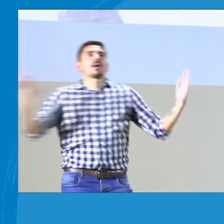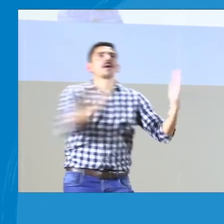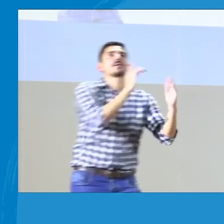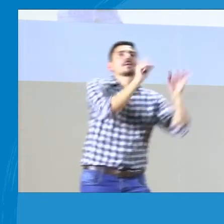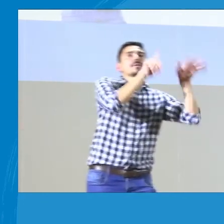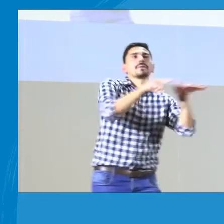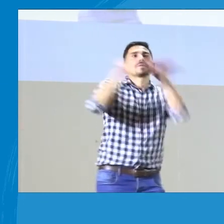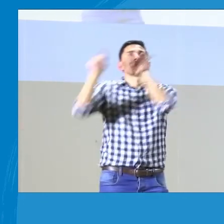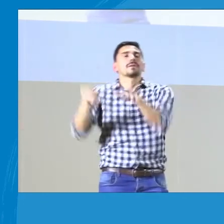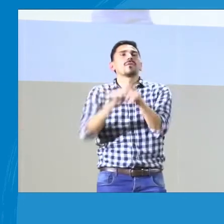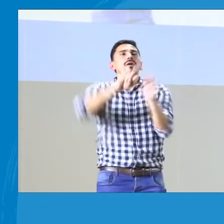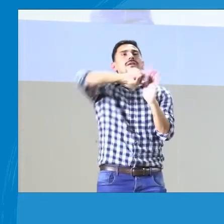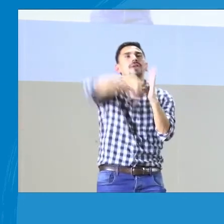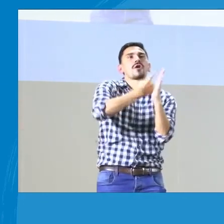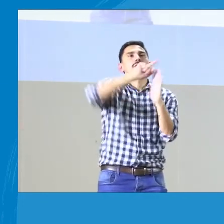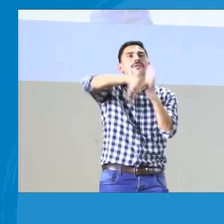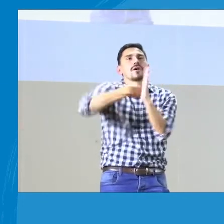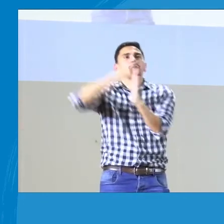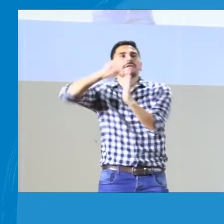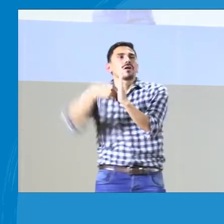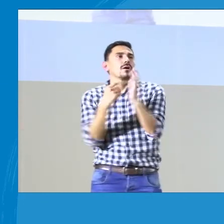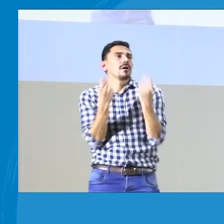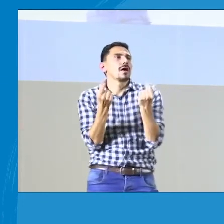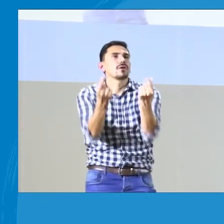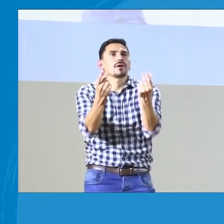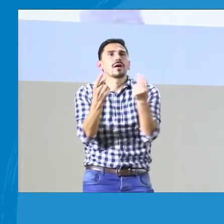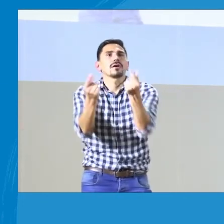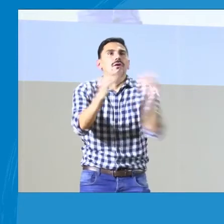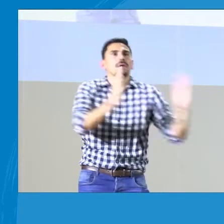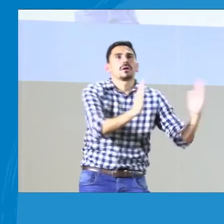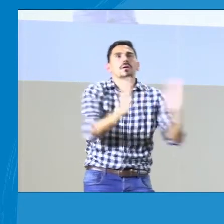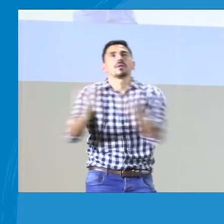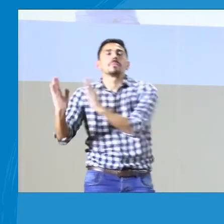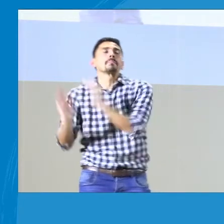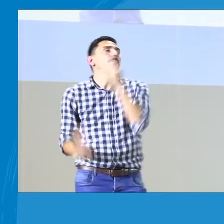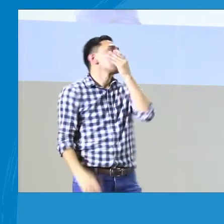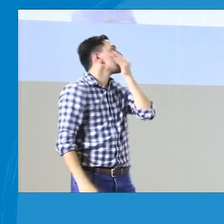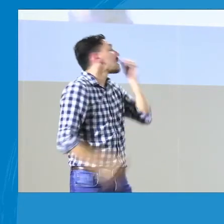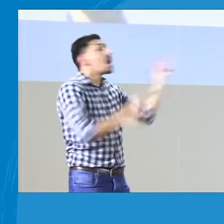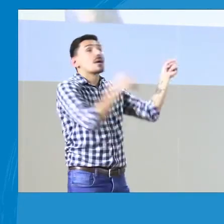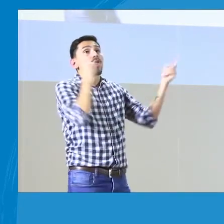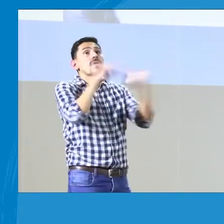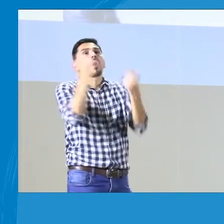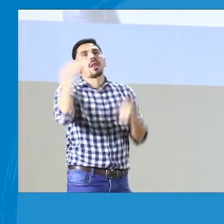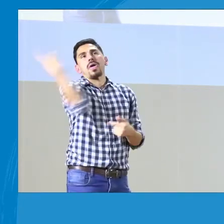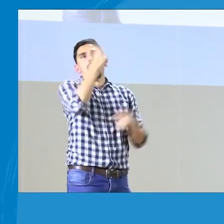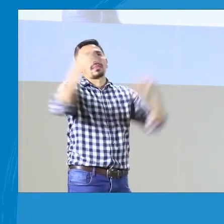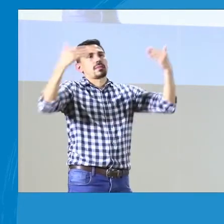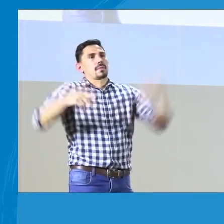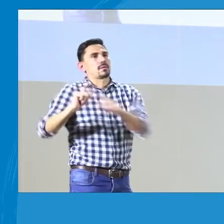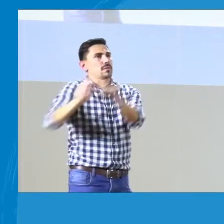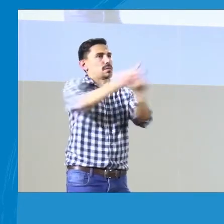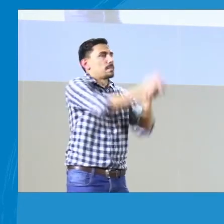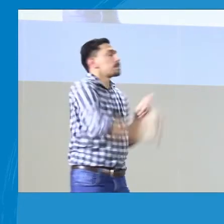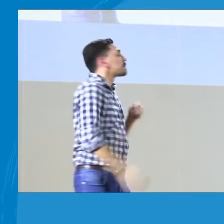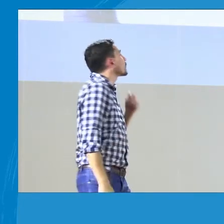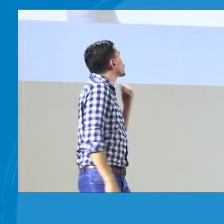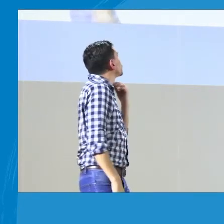Obviamente, sería una educación por ciclos semidenestralizada. Entonces, ¿cuál es el objetivo